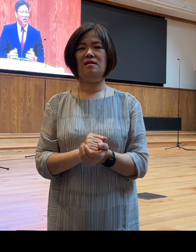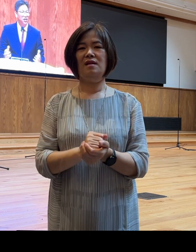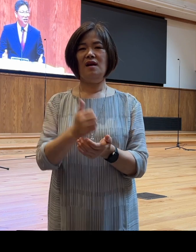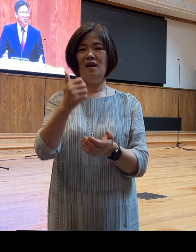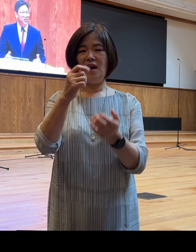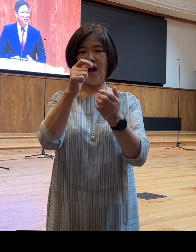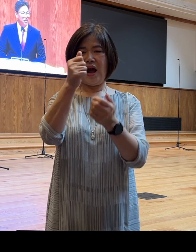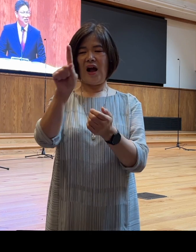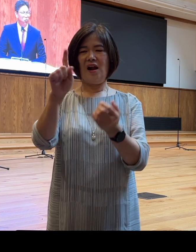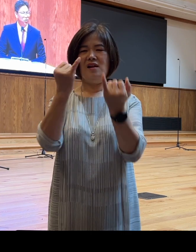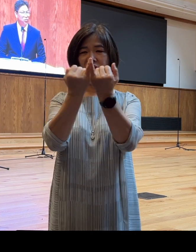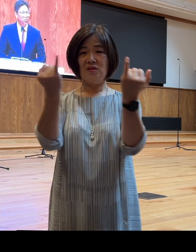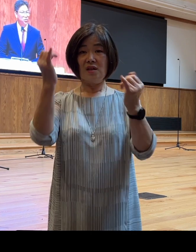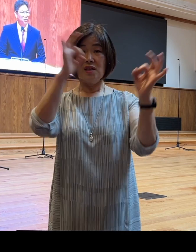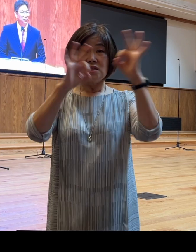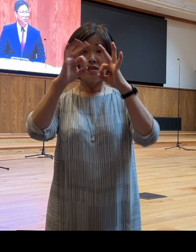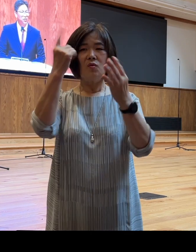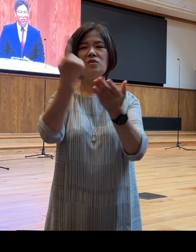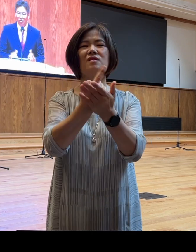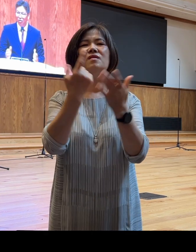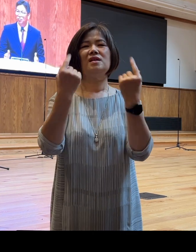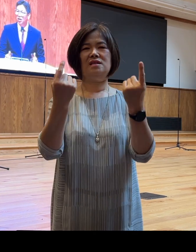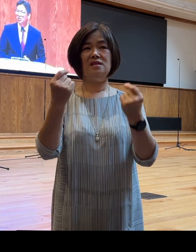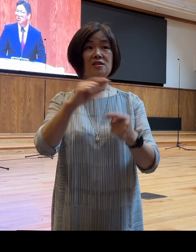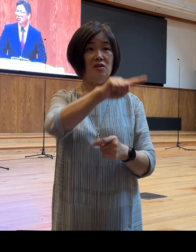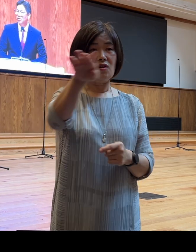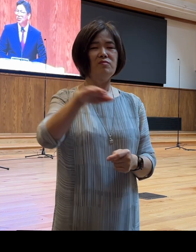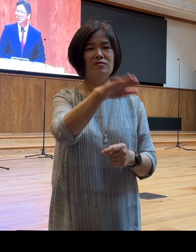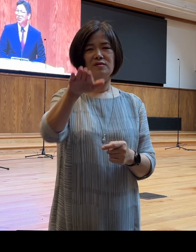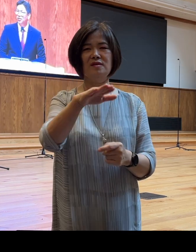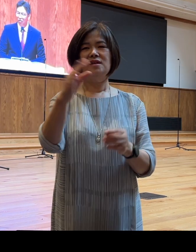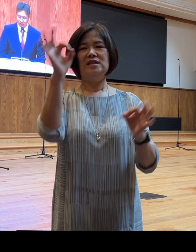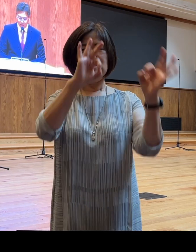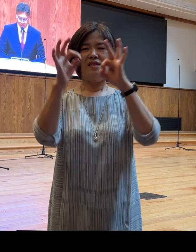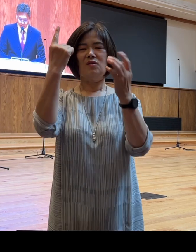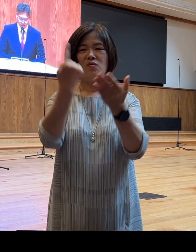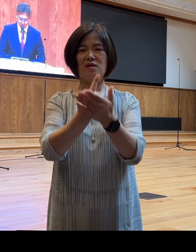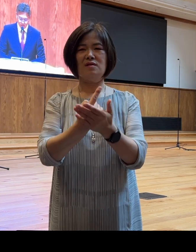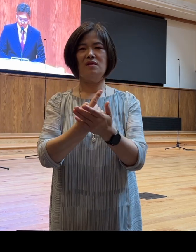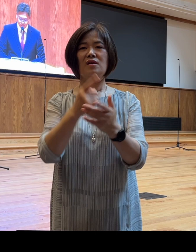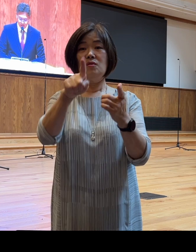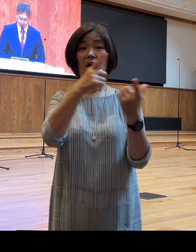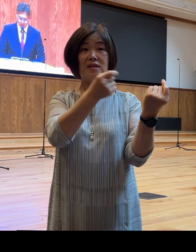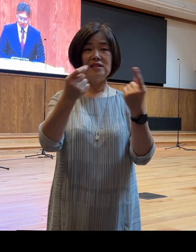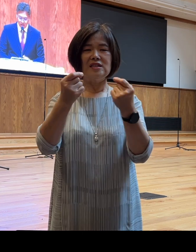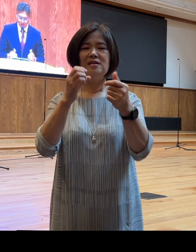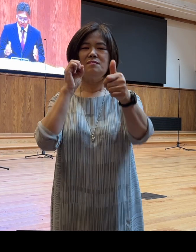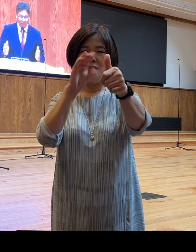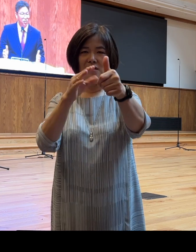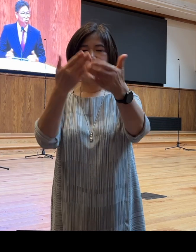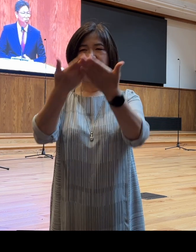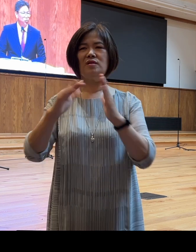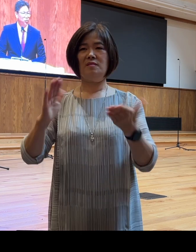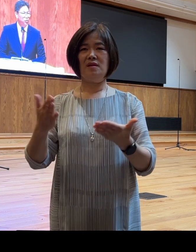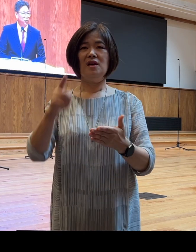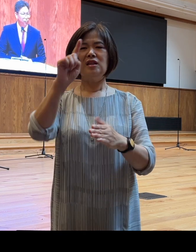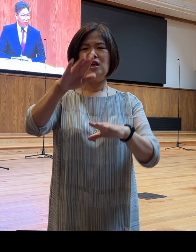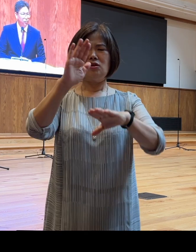찾아오셨던 것처럼 여러분에게 찾아와서 이렇게 말씀하실 것입니다 내 손으로 붙들라